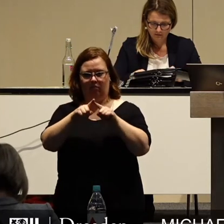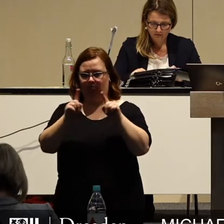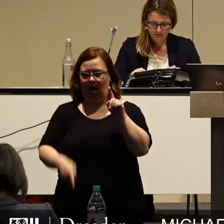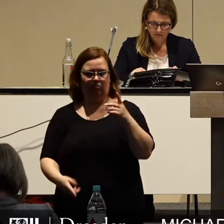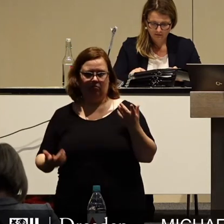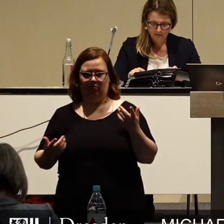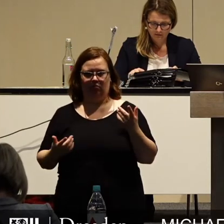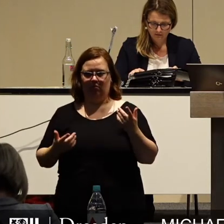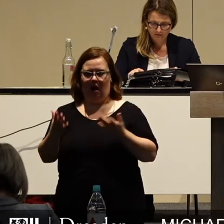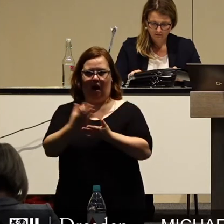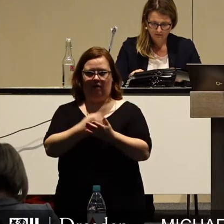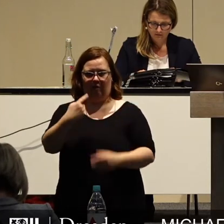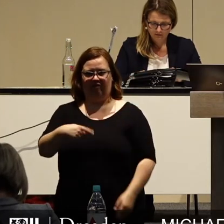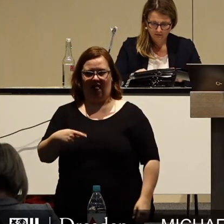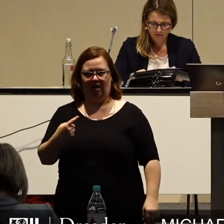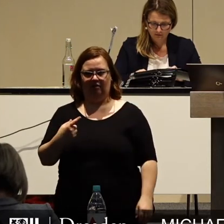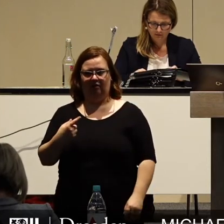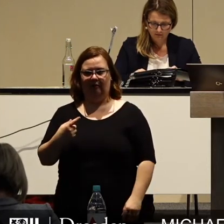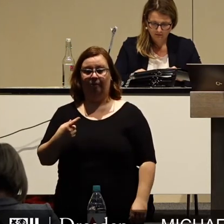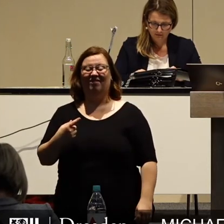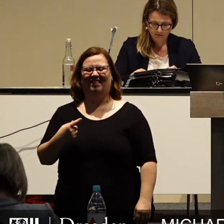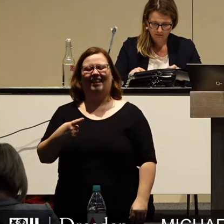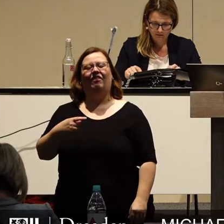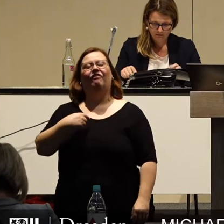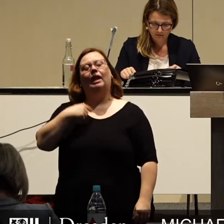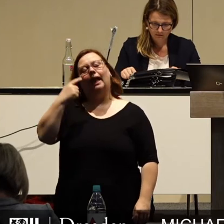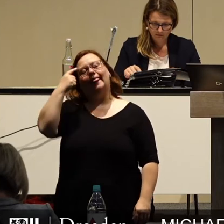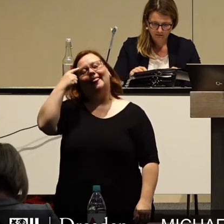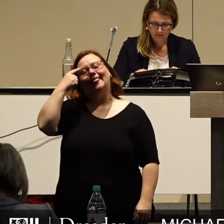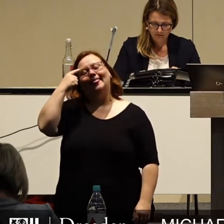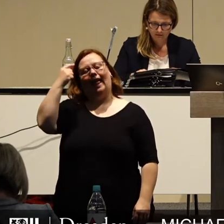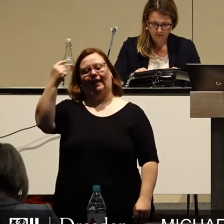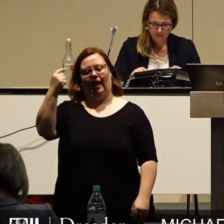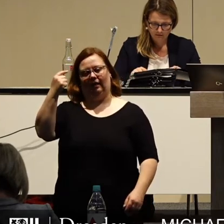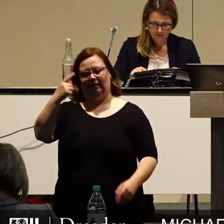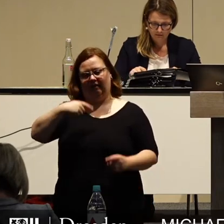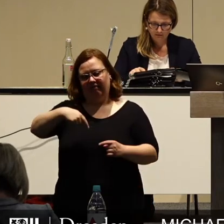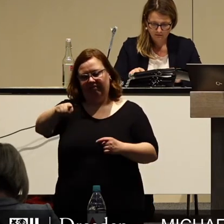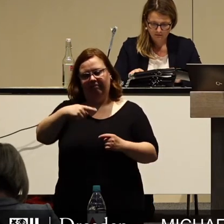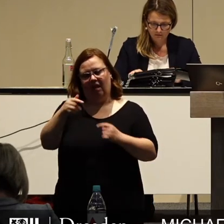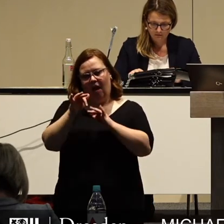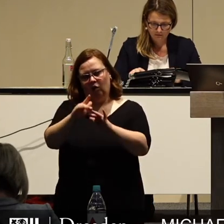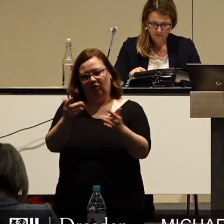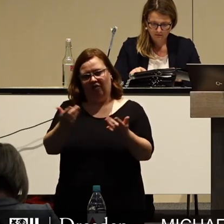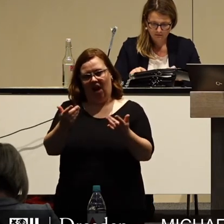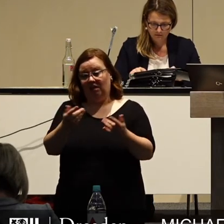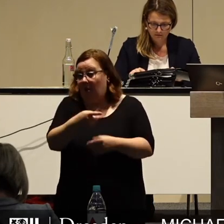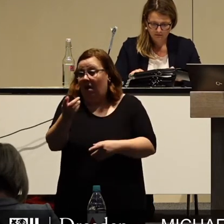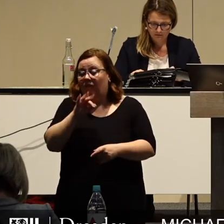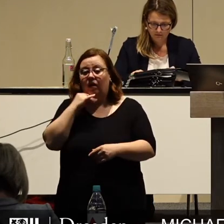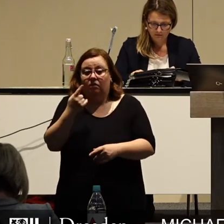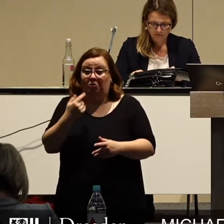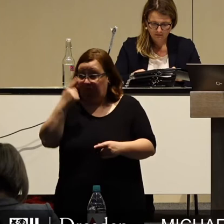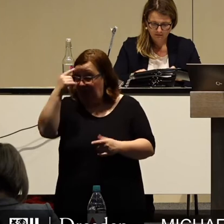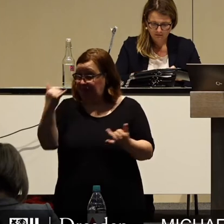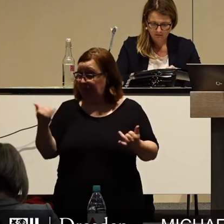drastisches Ende gefunden. Wir glauben zu wissen, welche Auswirkungen auf uns zukommen. Manche haben schon gesagt, sie wissen es. Ich bin